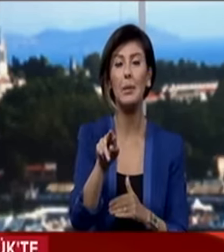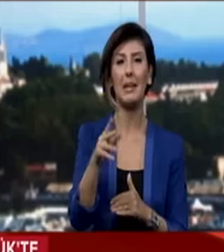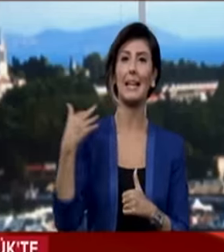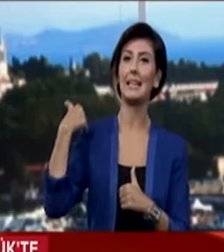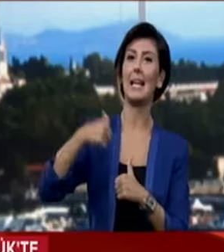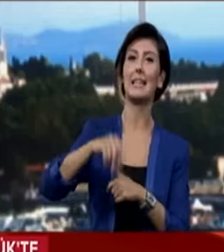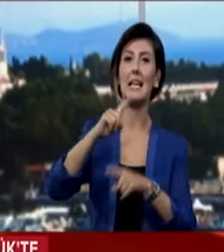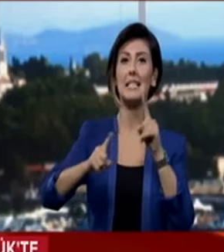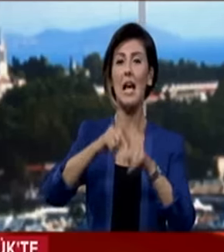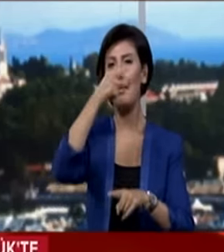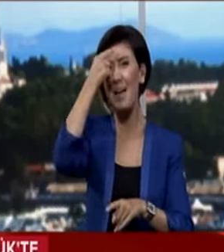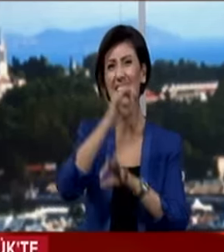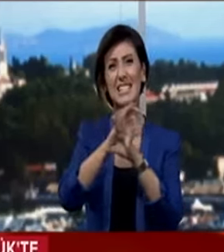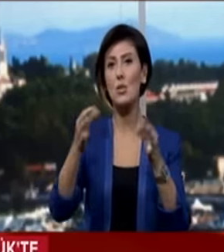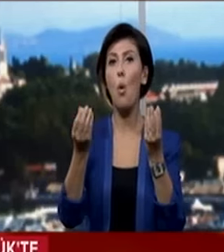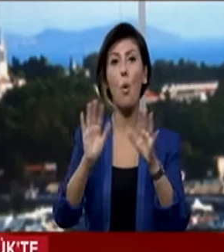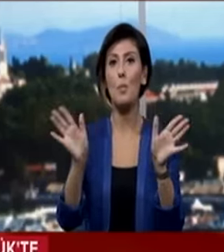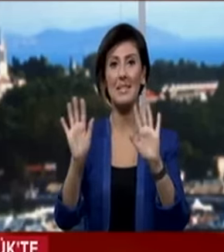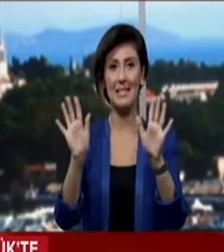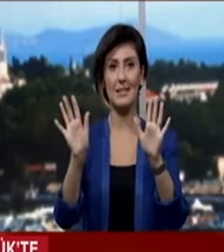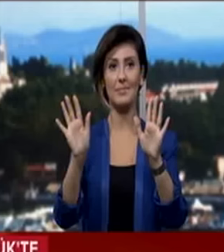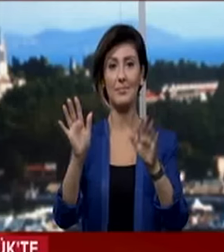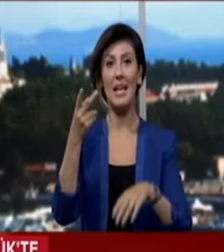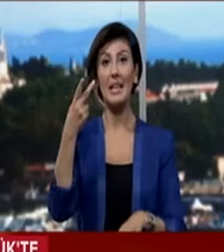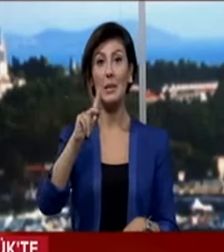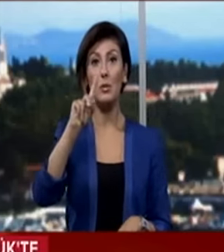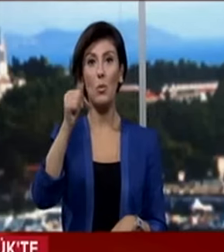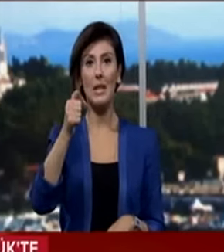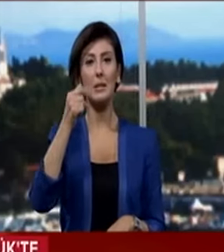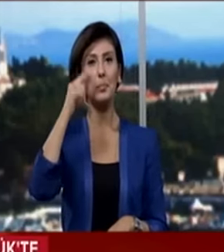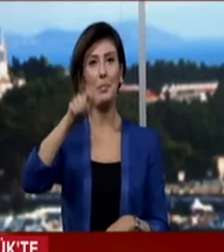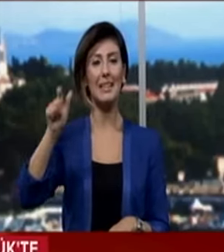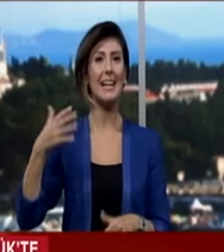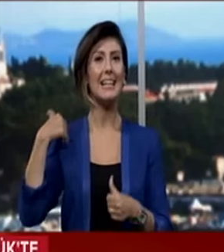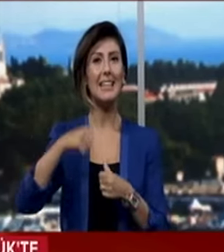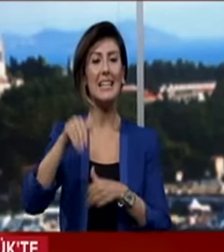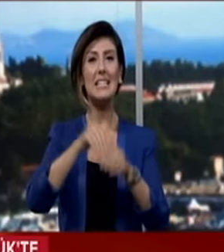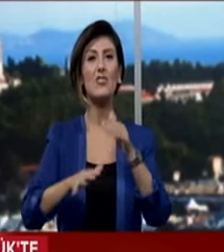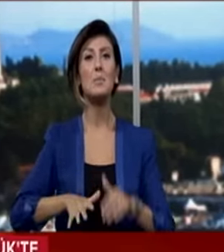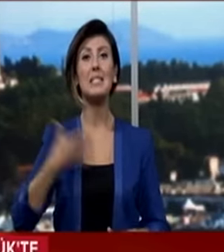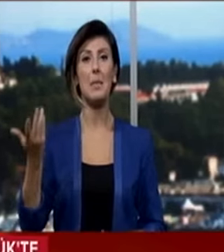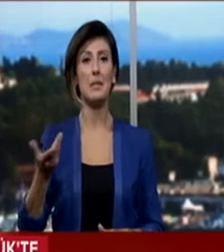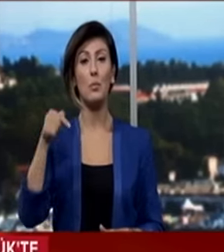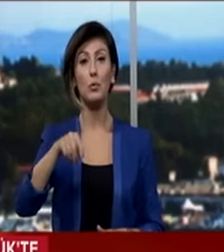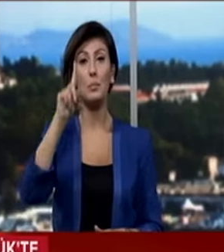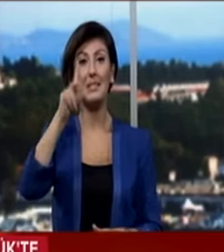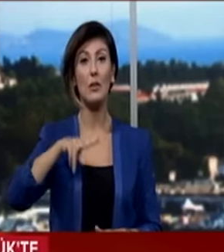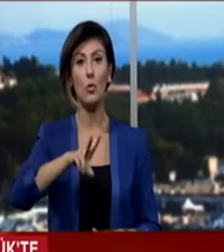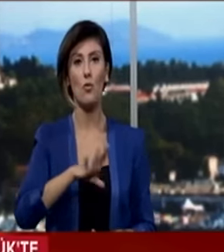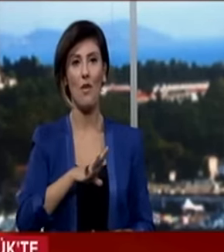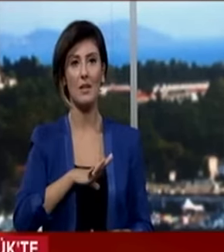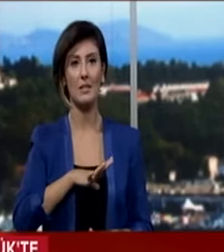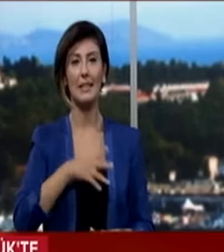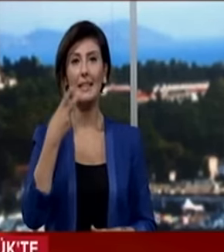yeniden bir siyasi belirsizlik olmasın. 2016'da birileri yeniden seçim istemesinler. Bunun bir tek yolu var.